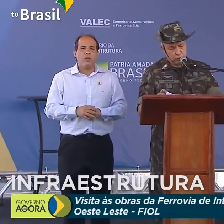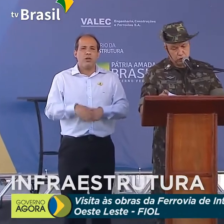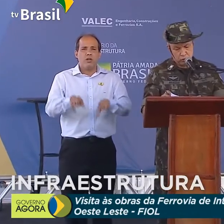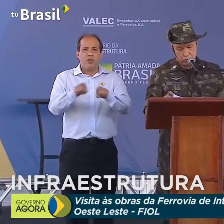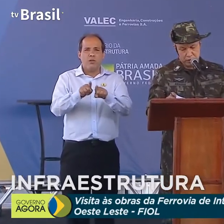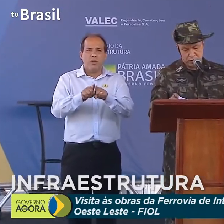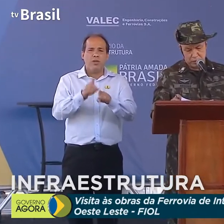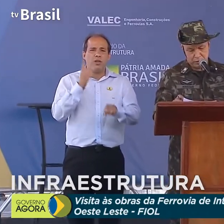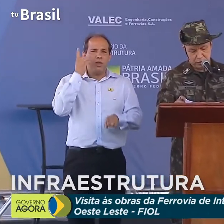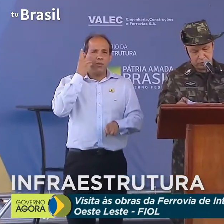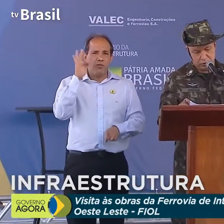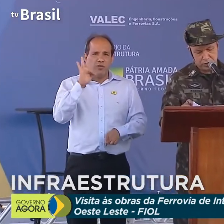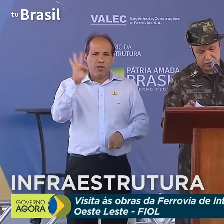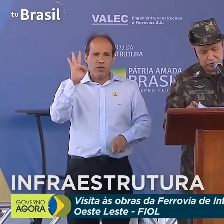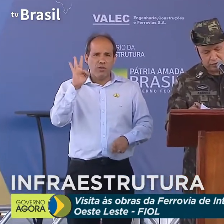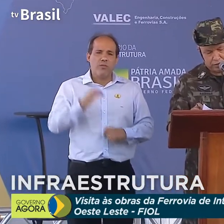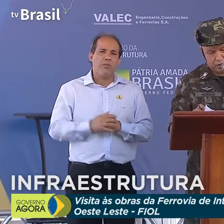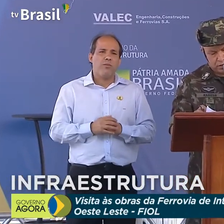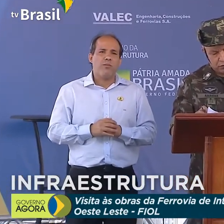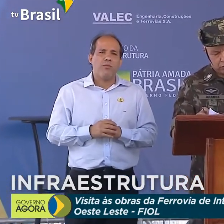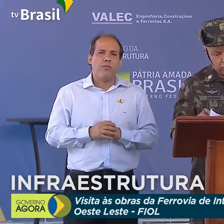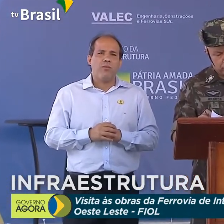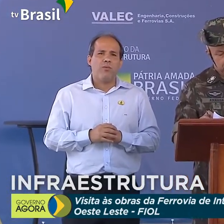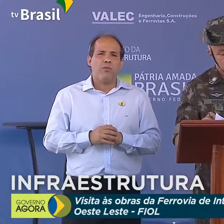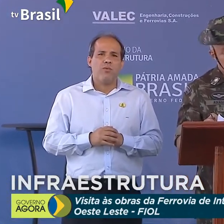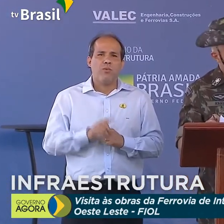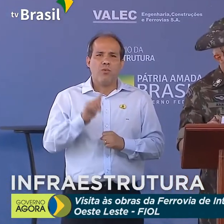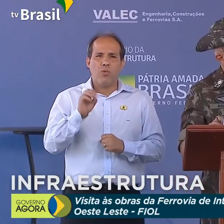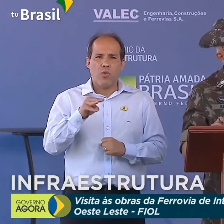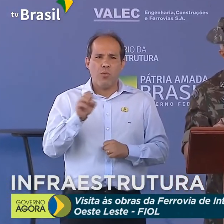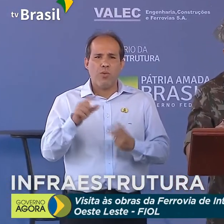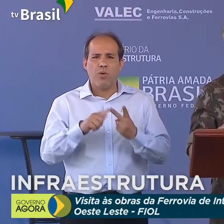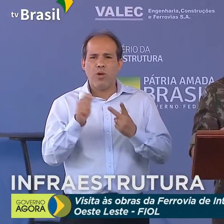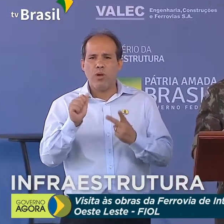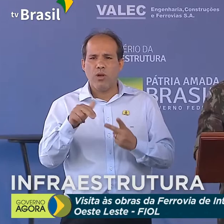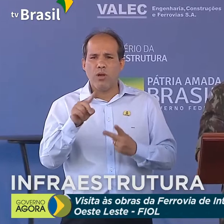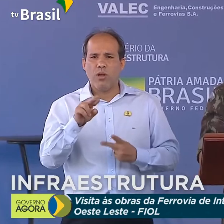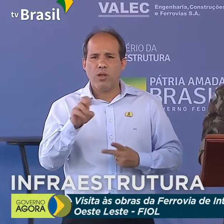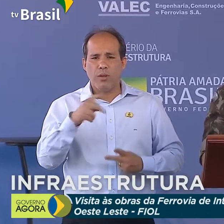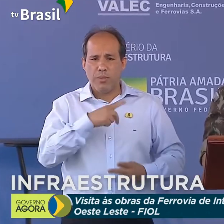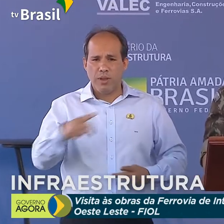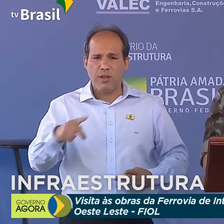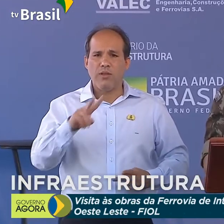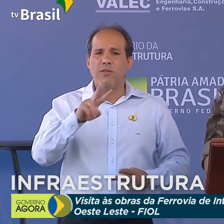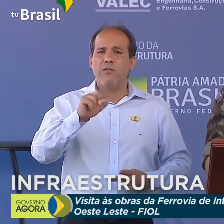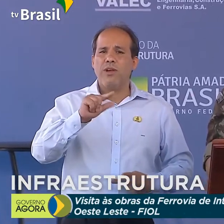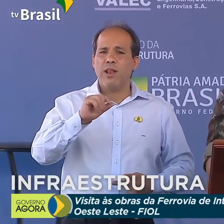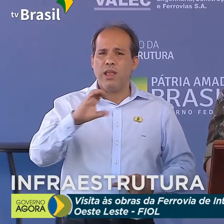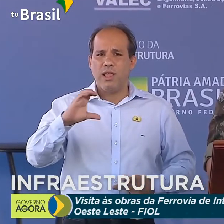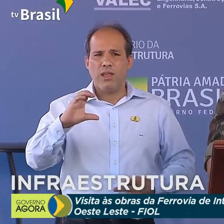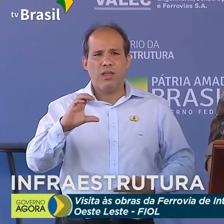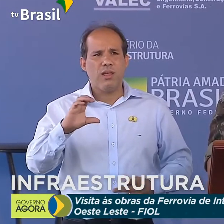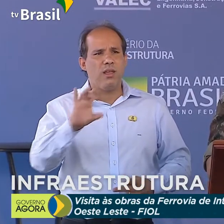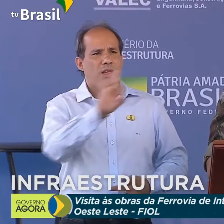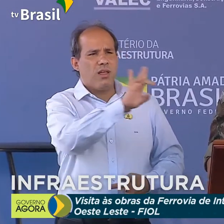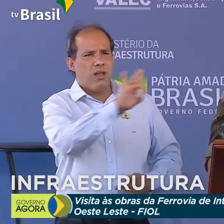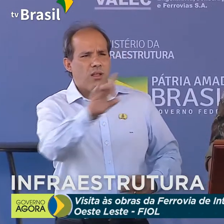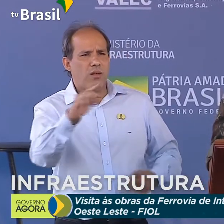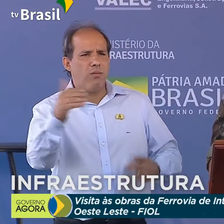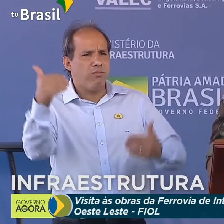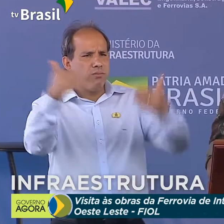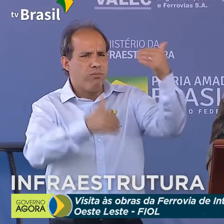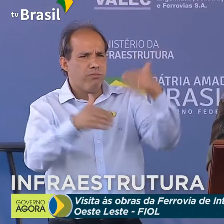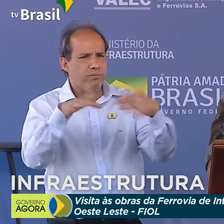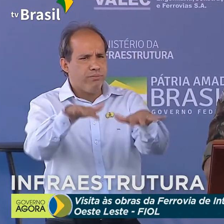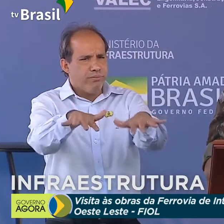general Freire Gomes, comandante militar do Nordeste, senhor André Kuhn, presidente da Valec, senhoras e senhores,